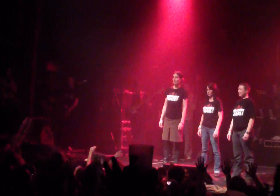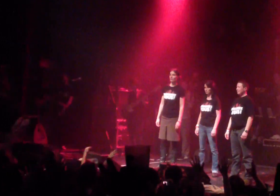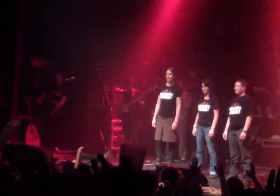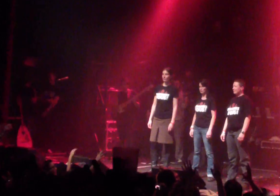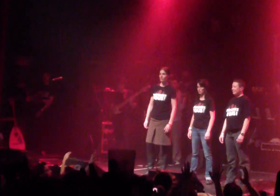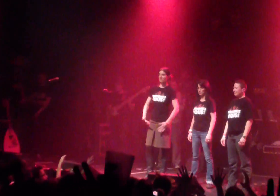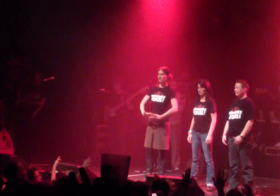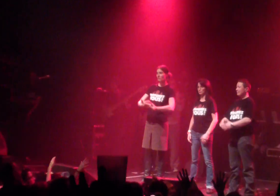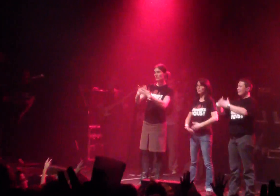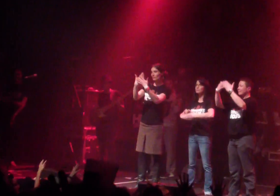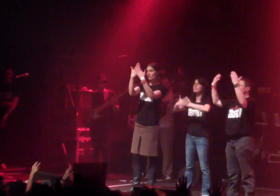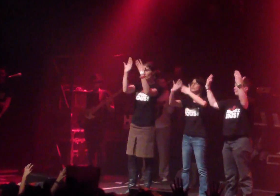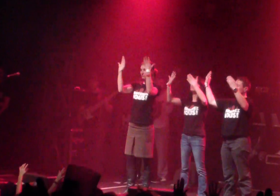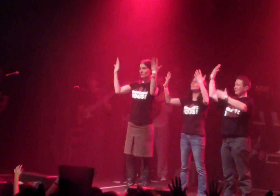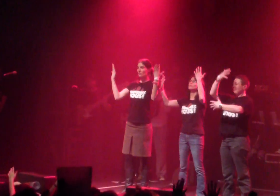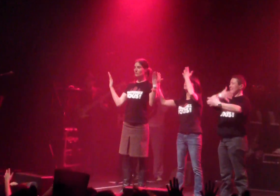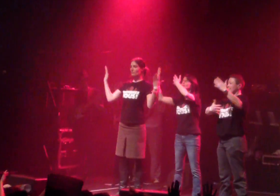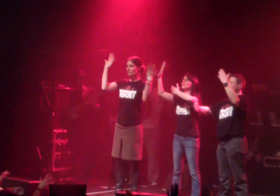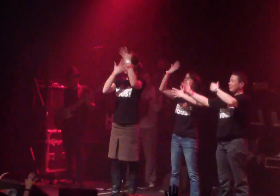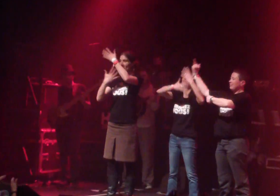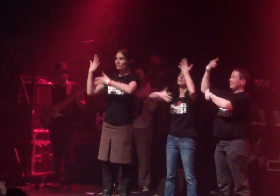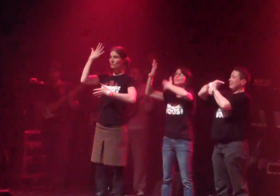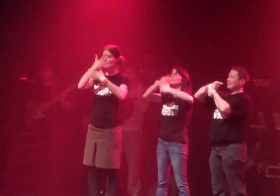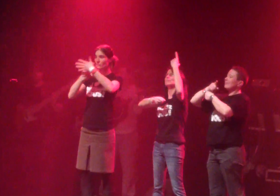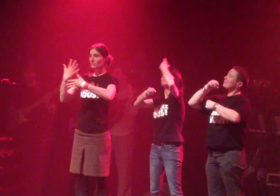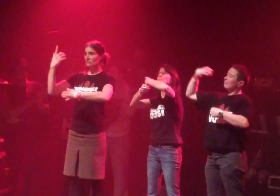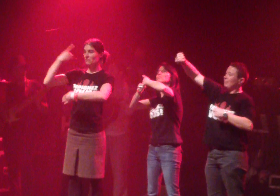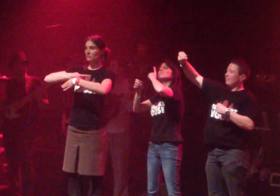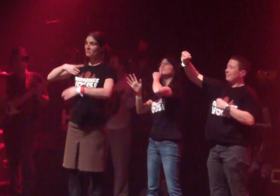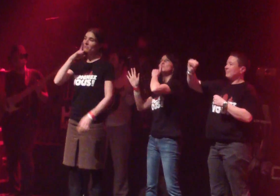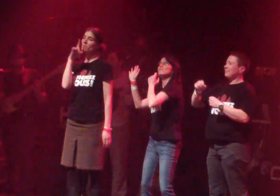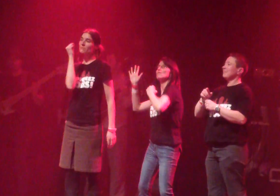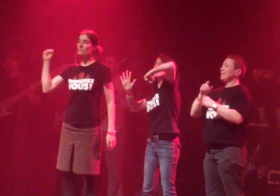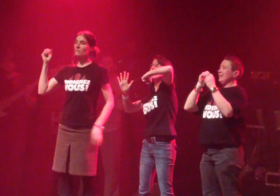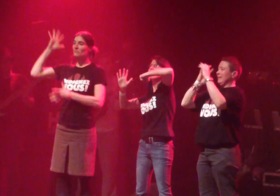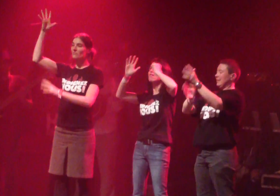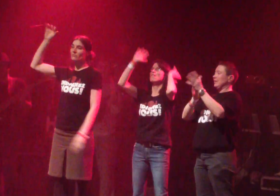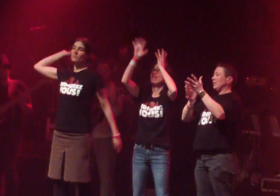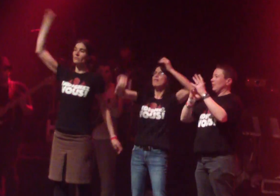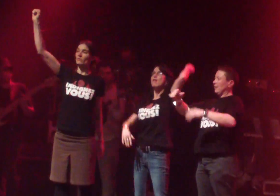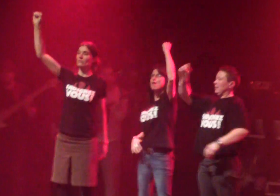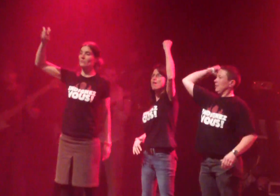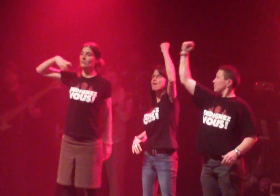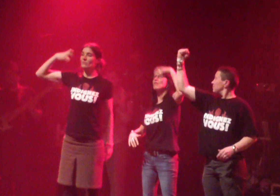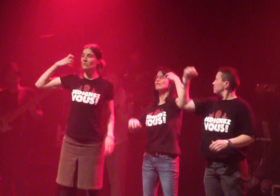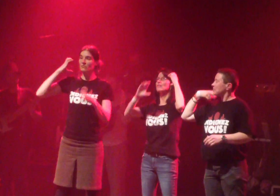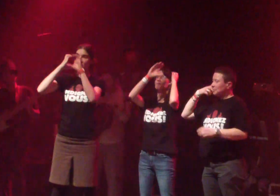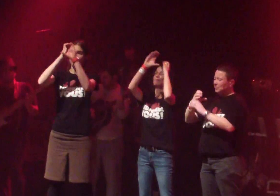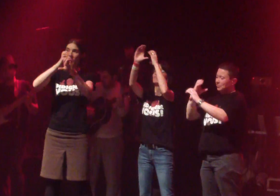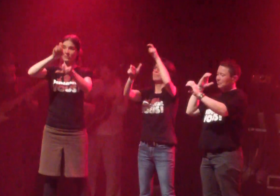Je me suis levé un matin, sombre au jour de l'existence, j'ai levé la voix et le poids, quand la règle était le